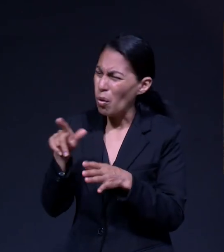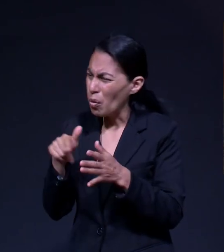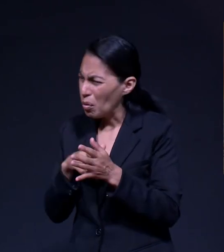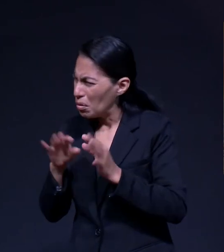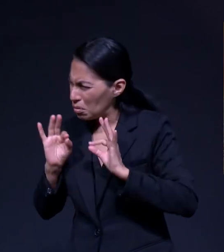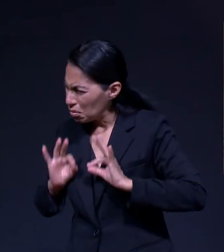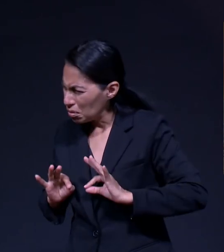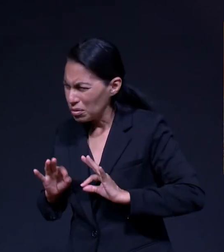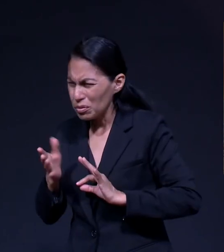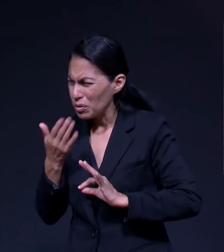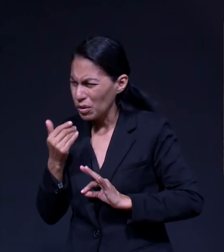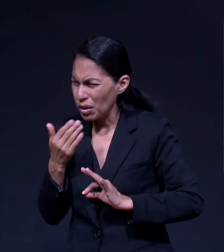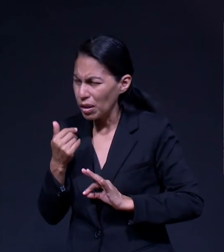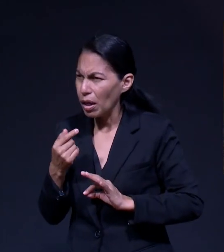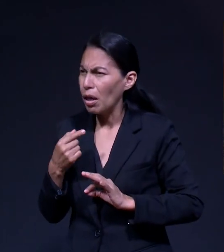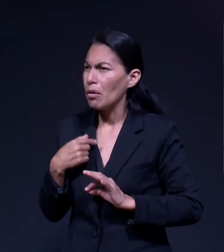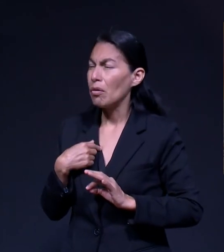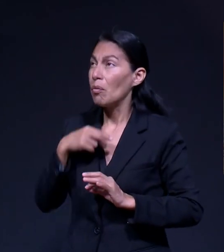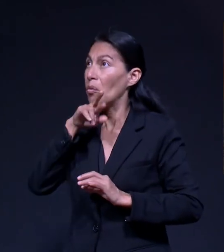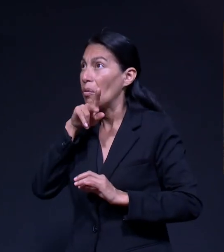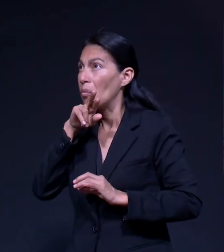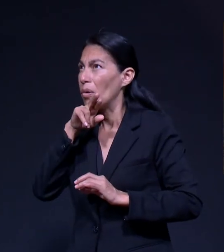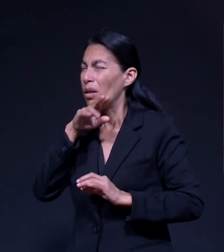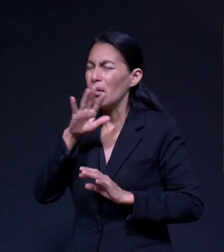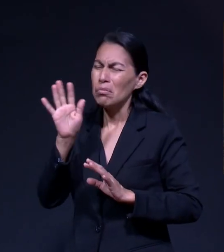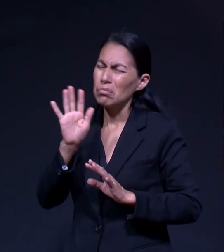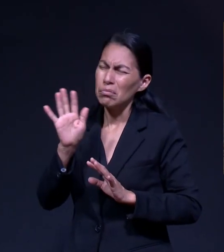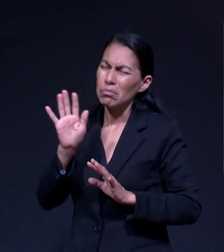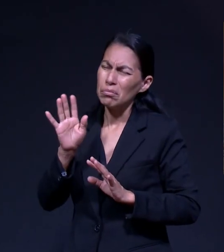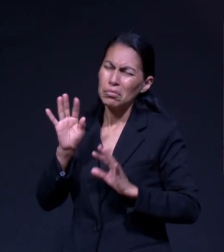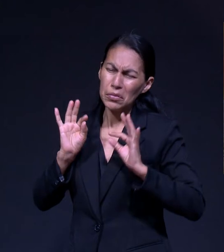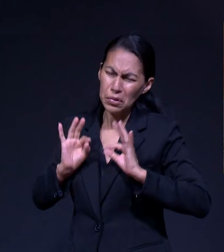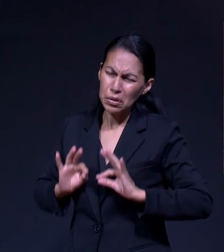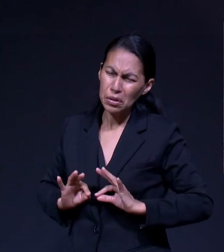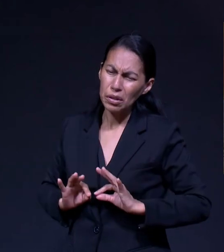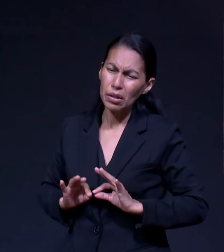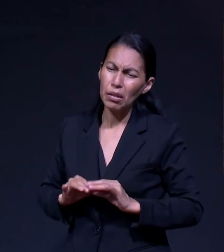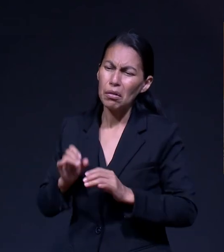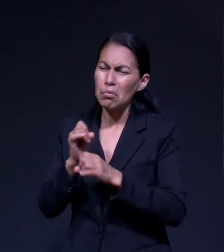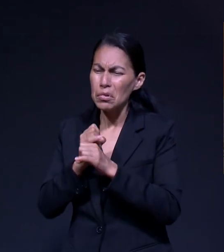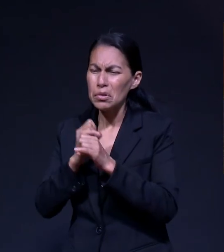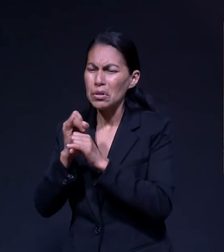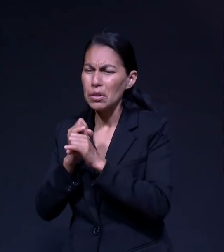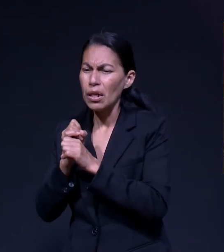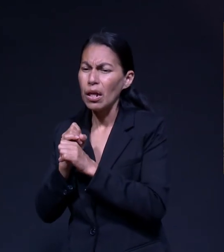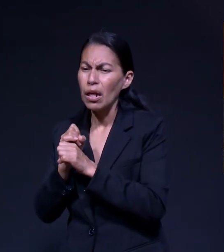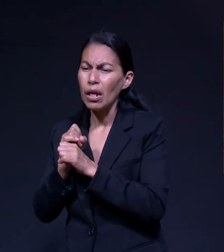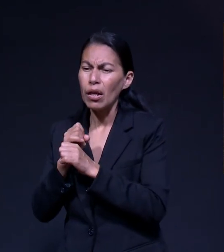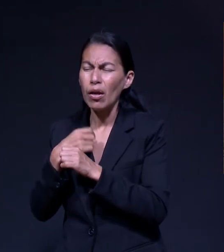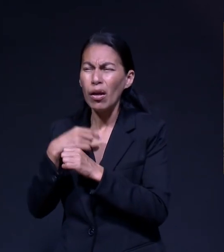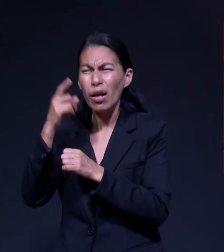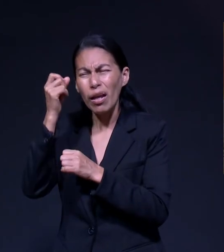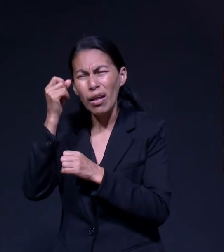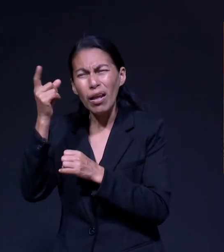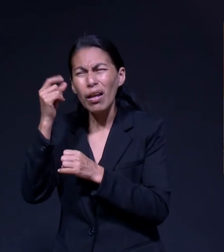Cómodos No Me Preocupé Le Dije Voy A ver Voy A investigar Entonces Iba Visitando Y Tuve La Ayuda De Personas Muy Buenas También